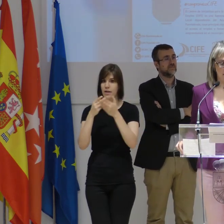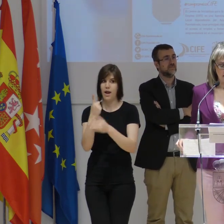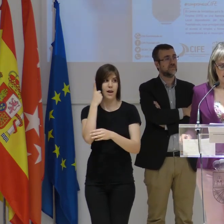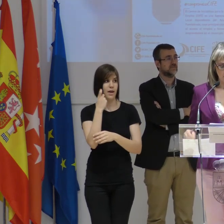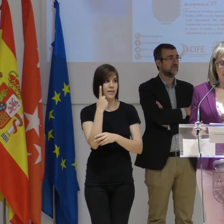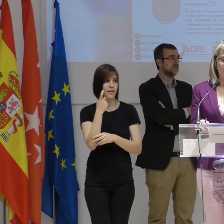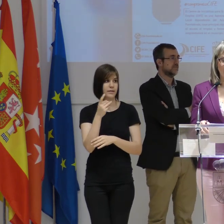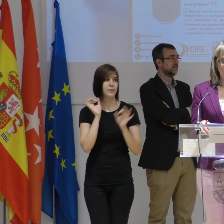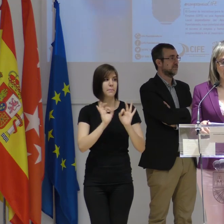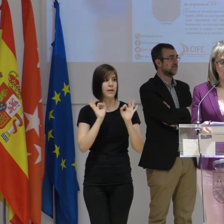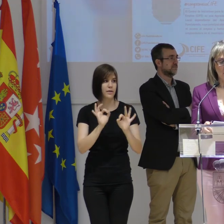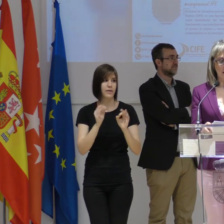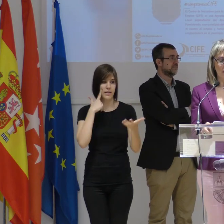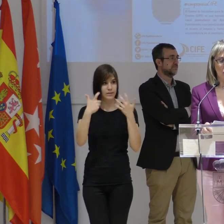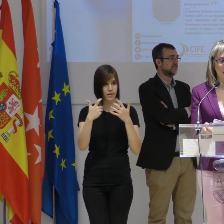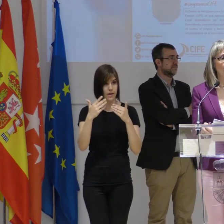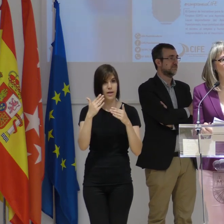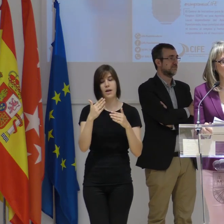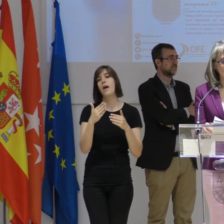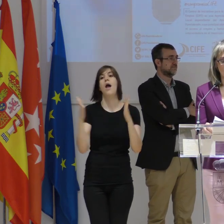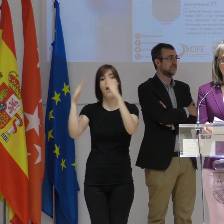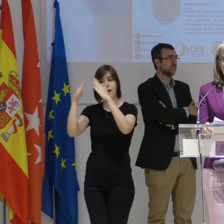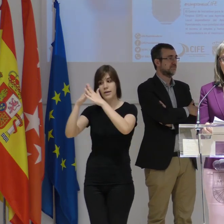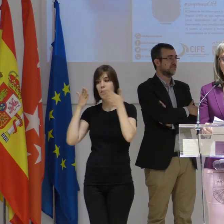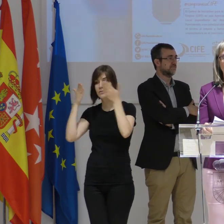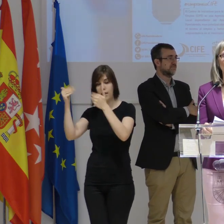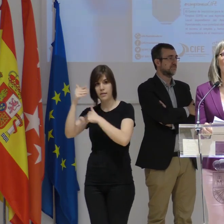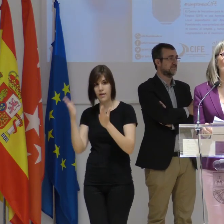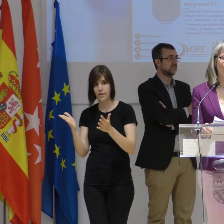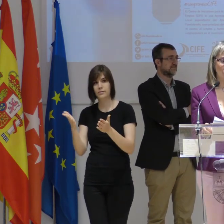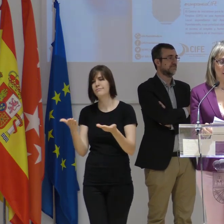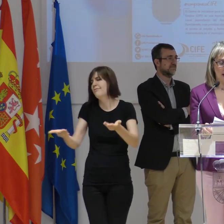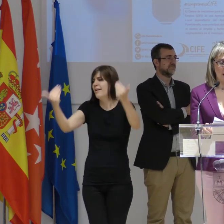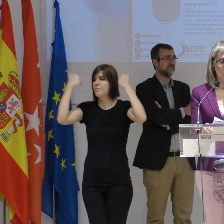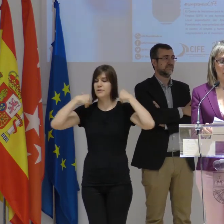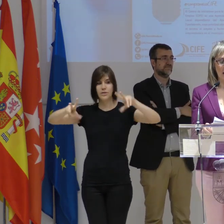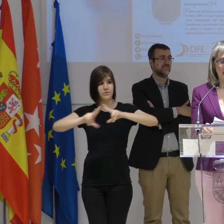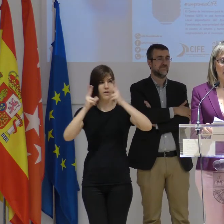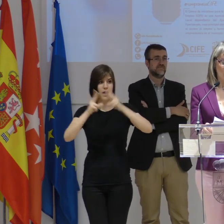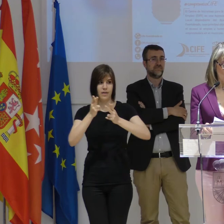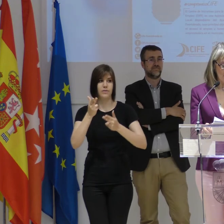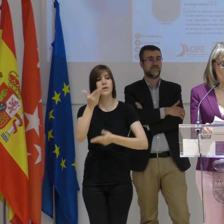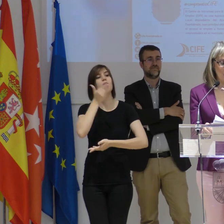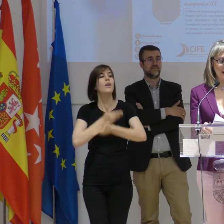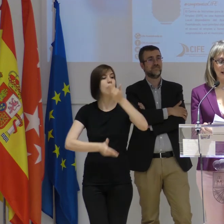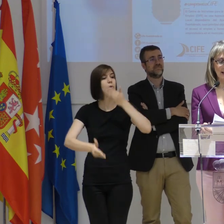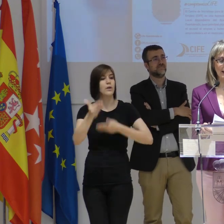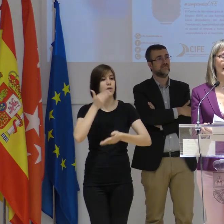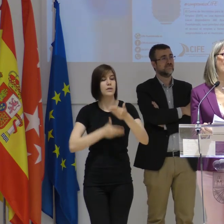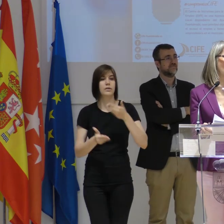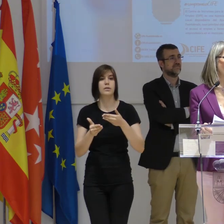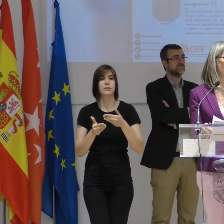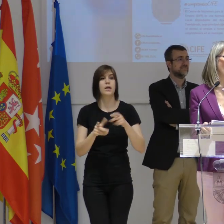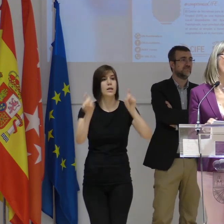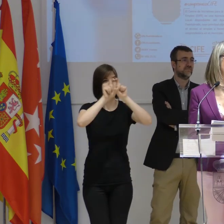especiales. Destaca el servicio de atención domiciliaria y el alto grado de responsabilidad social al colaborar con distintas